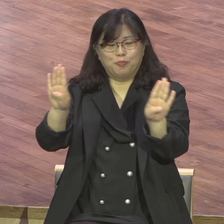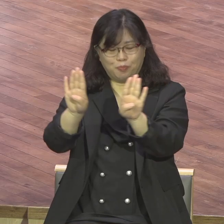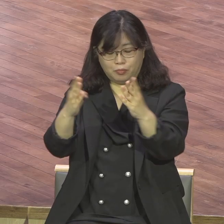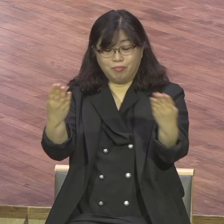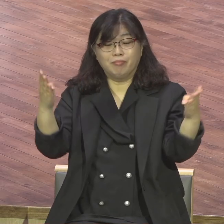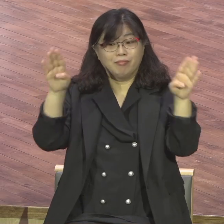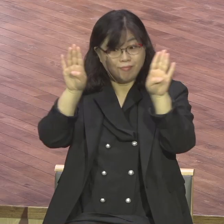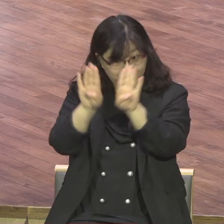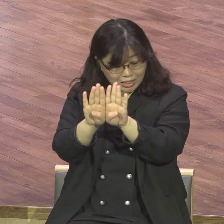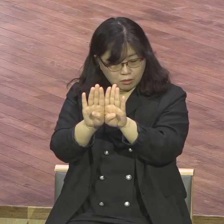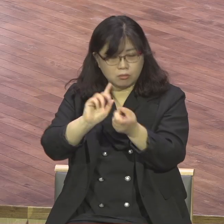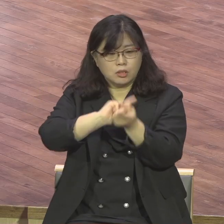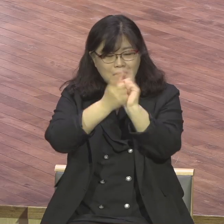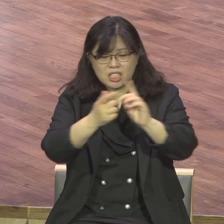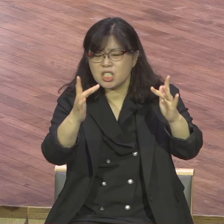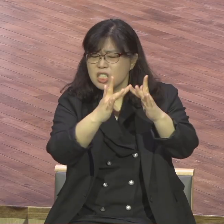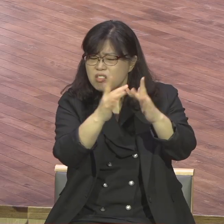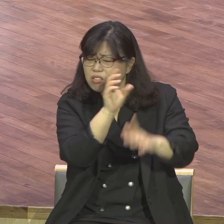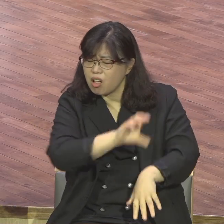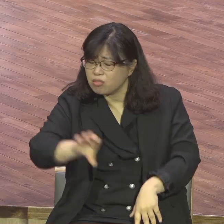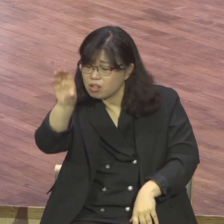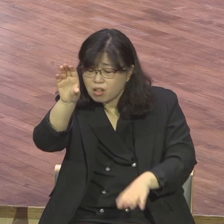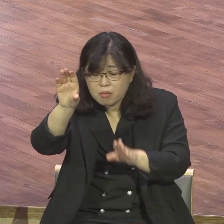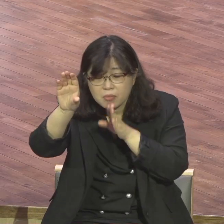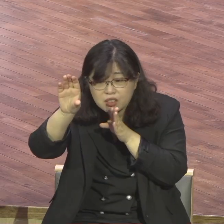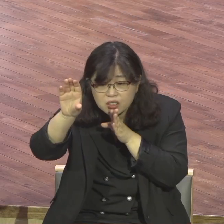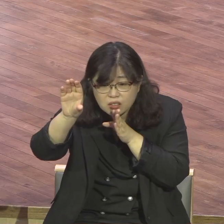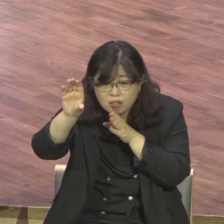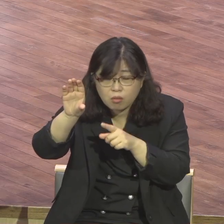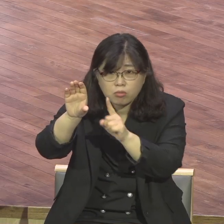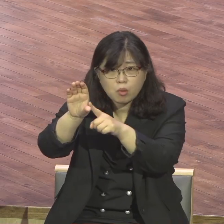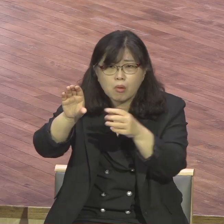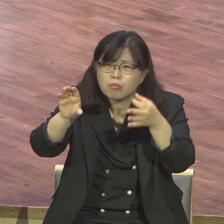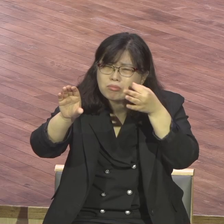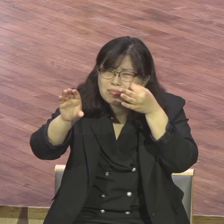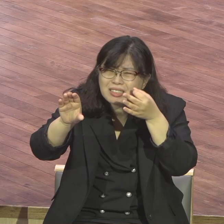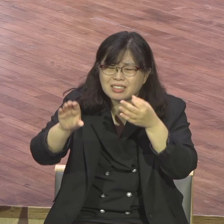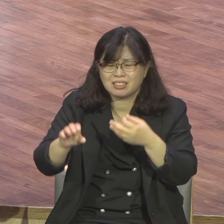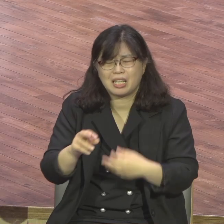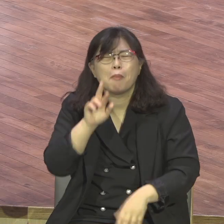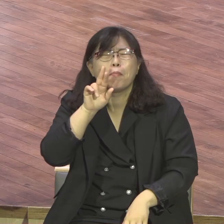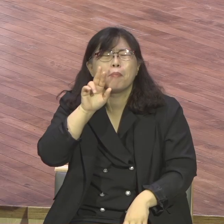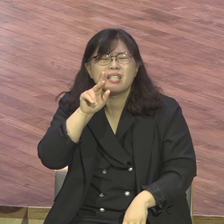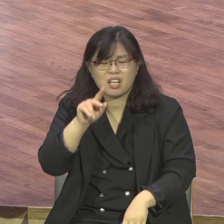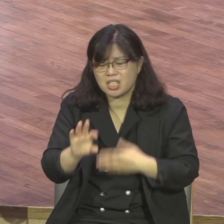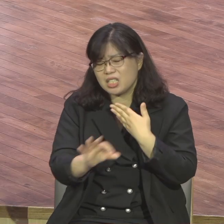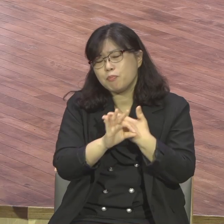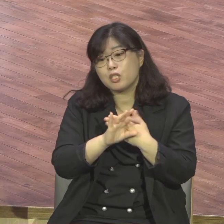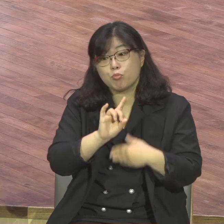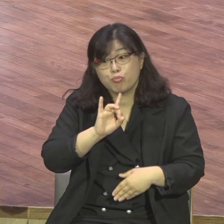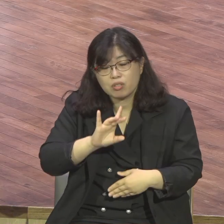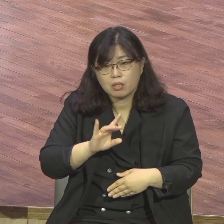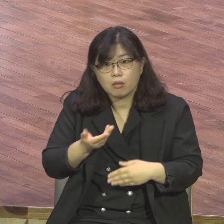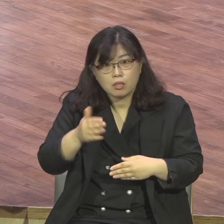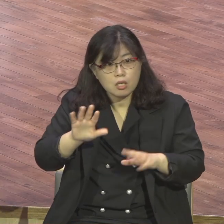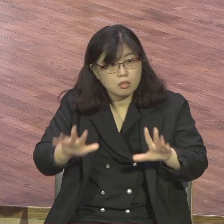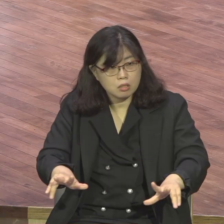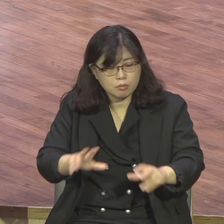주일날 예배드린다 하면서 주일날 골프 치러 가면서 핸드폰에 딱 앱 눌려가지고 예배드린다고